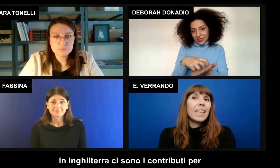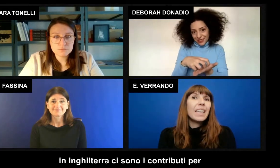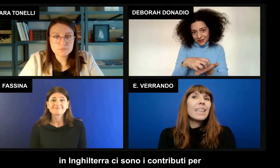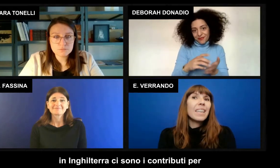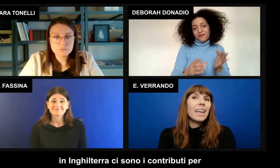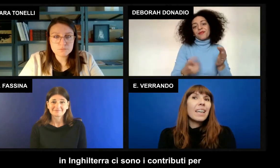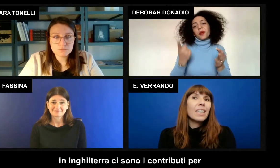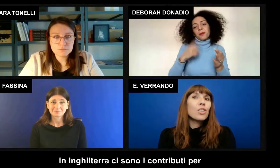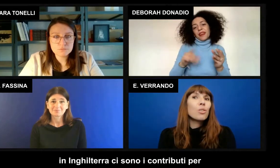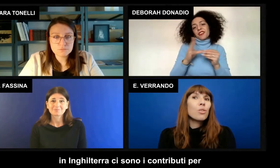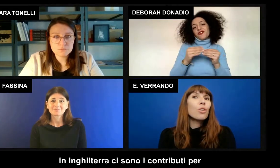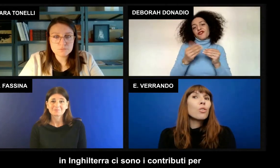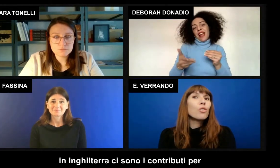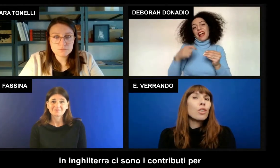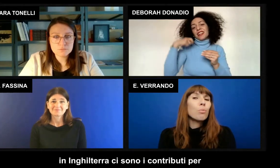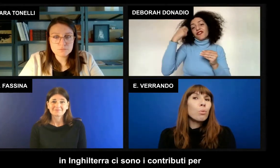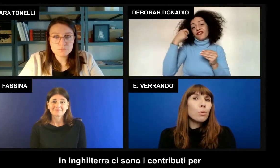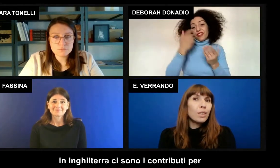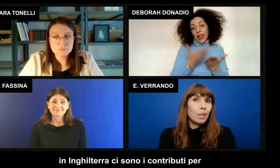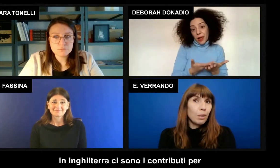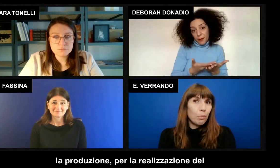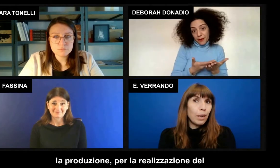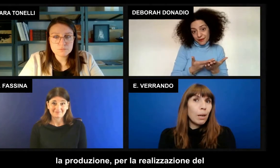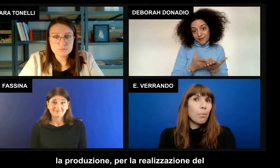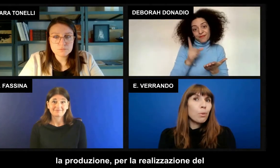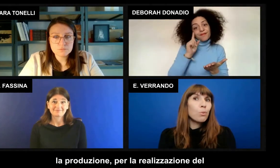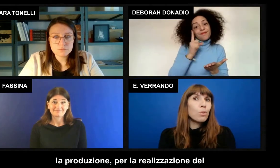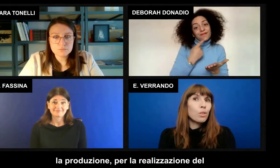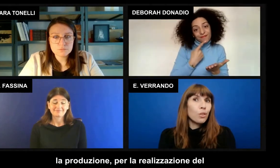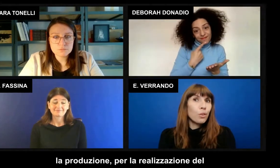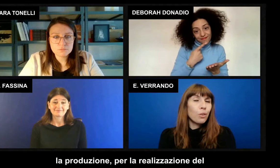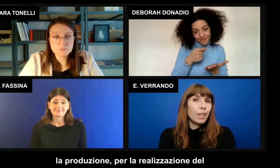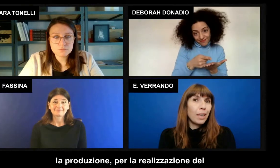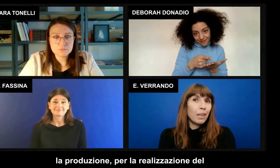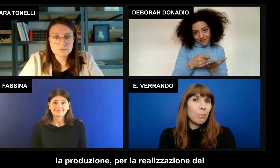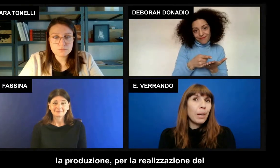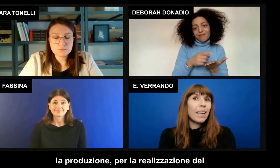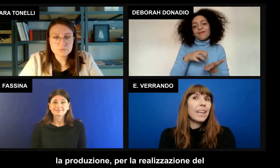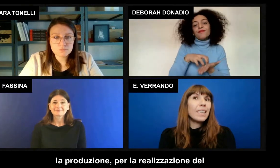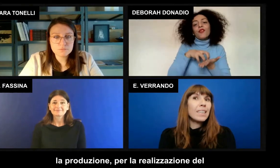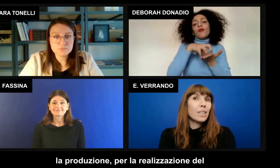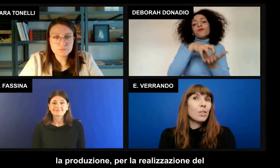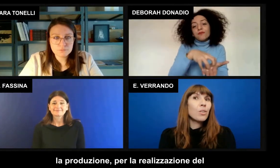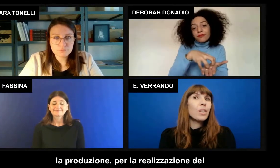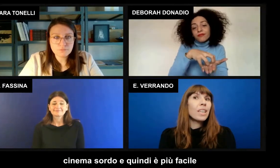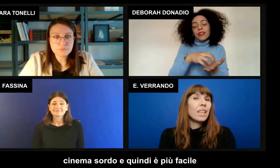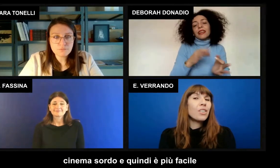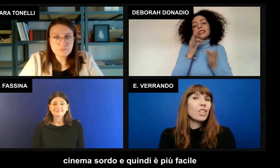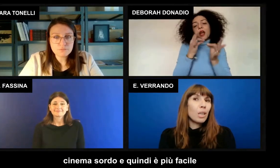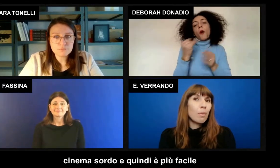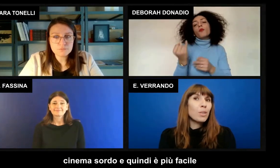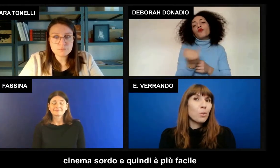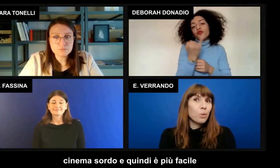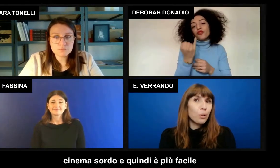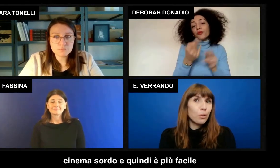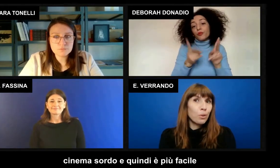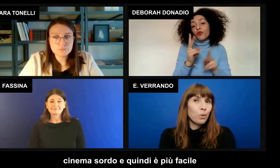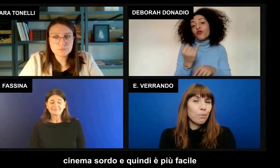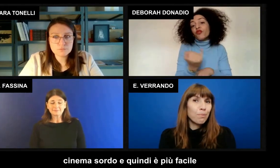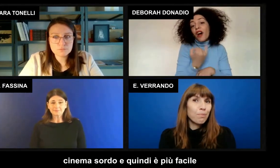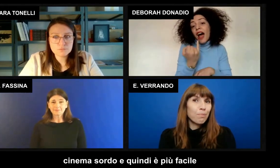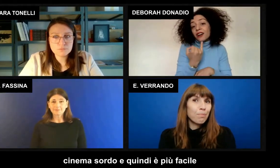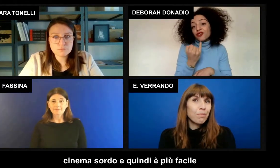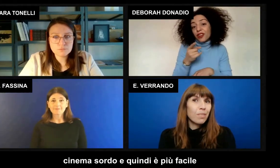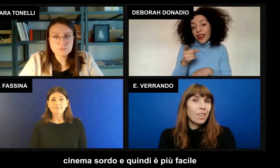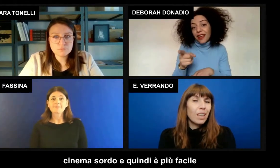In Inghilterra ci sono i contributi per la produzione, per la realizzazione del cinema sordo.